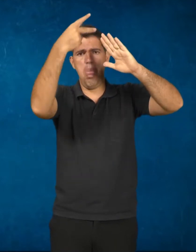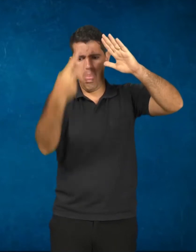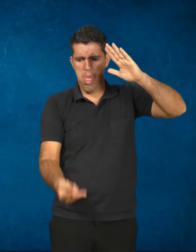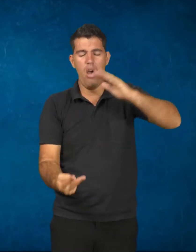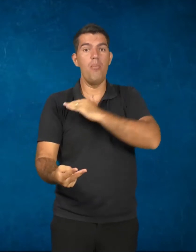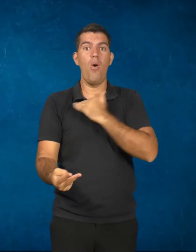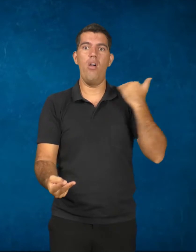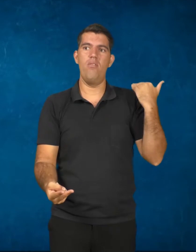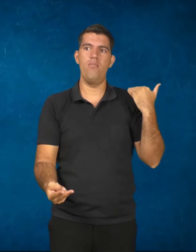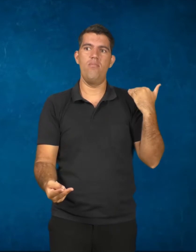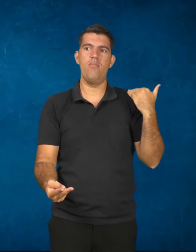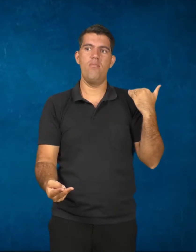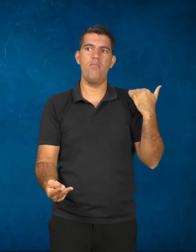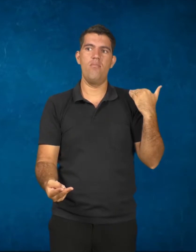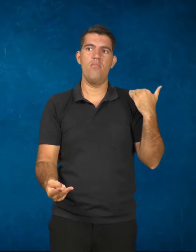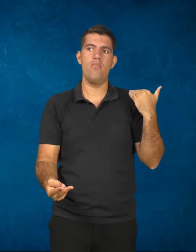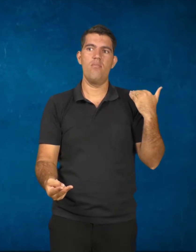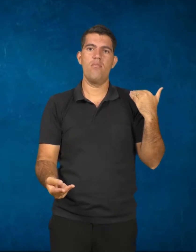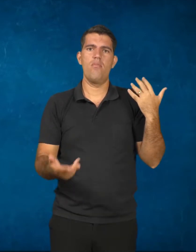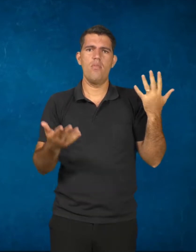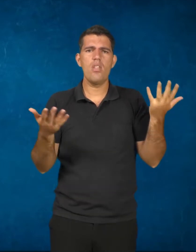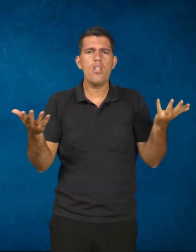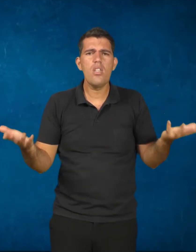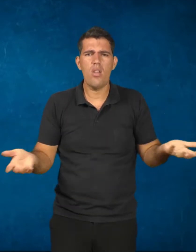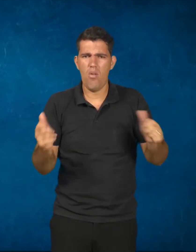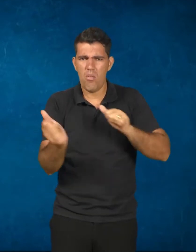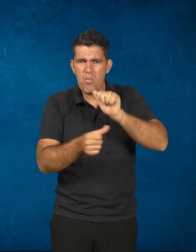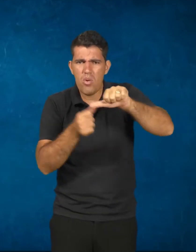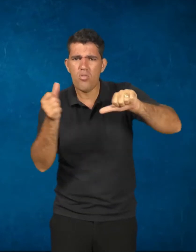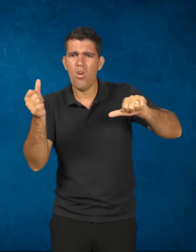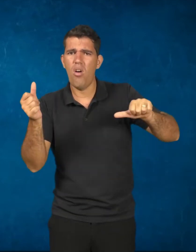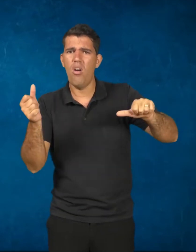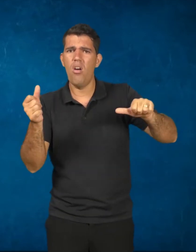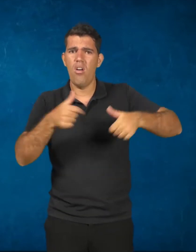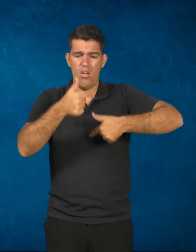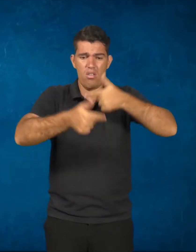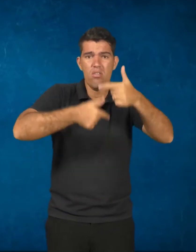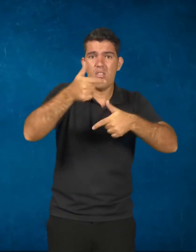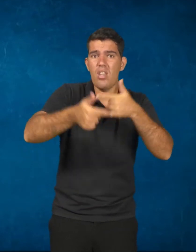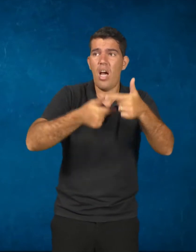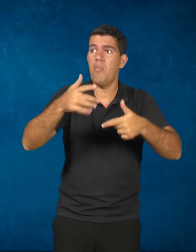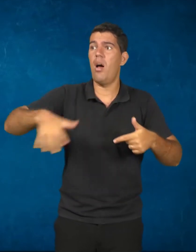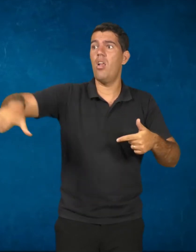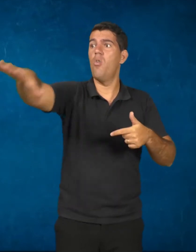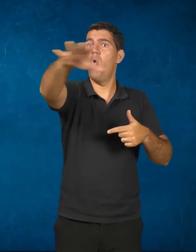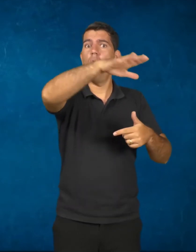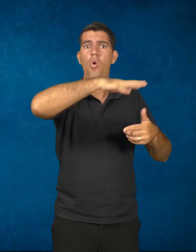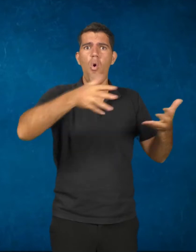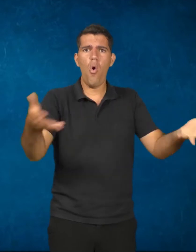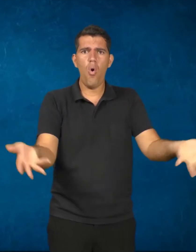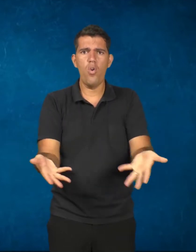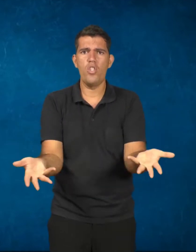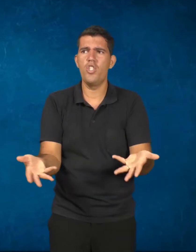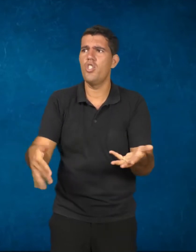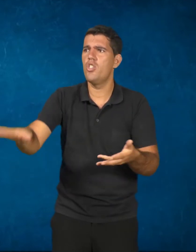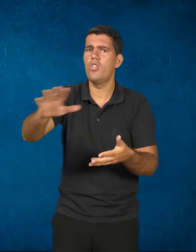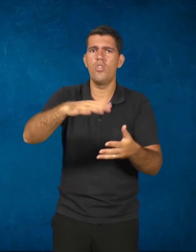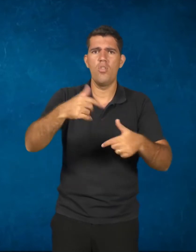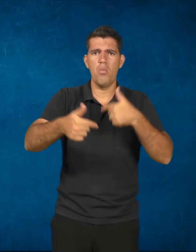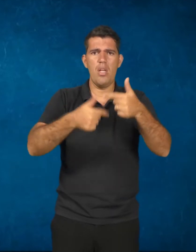Então, não houve uma mudança no mundo do trabalho ou no mercado de trabalho do século